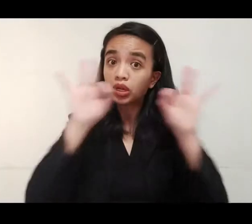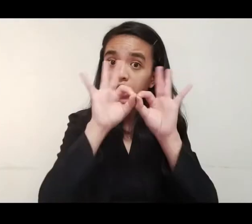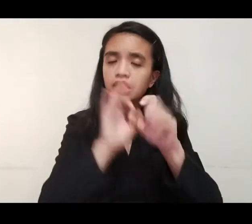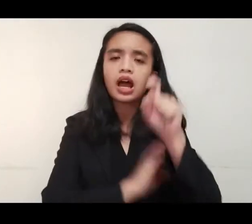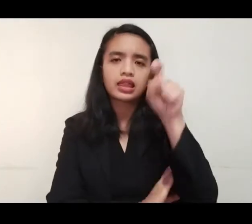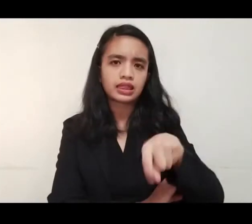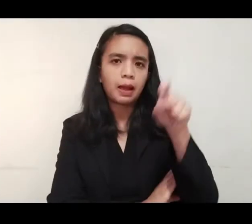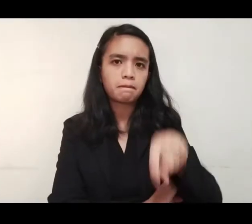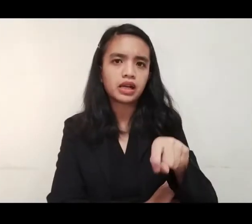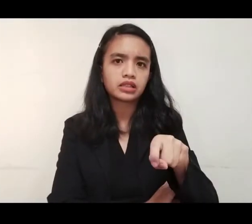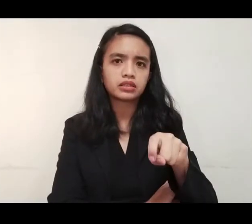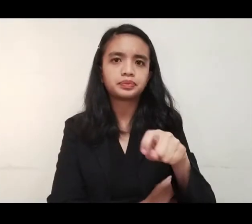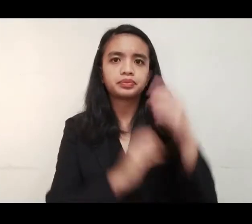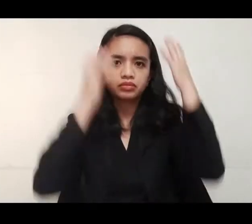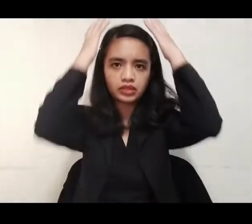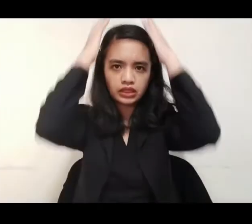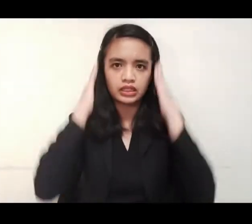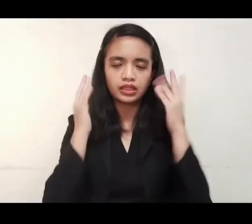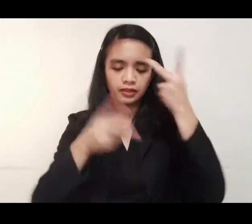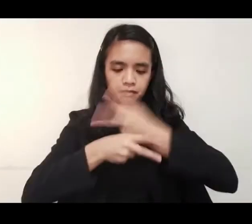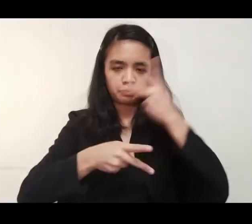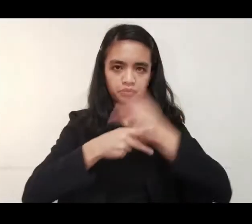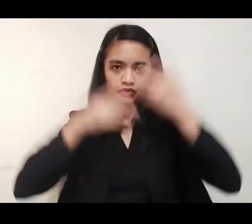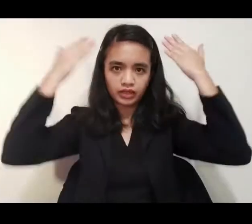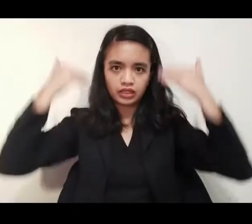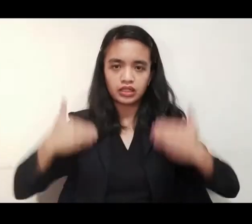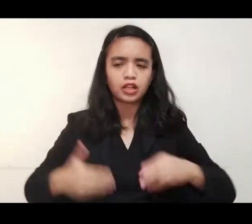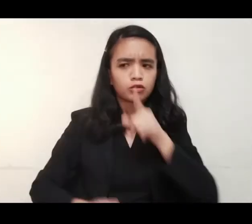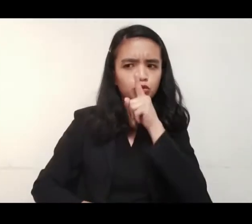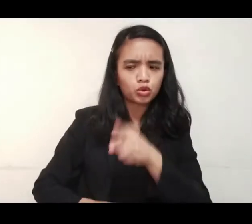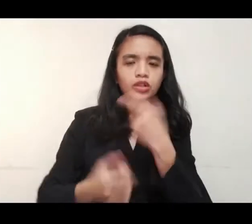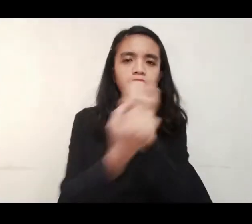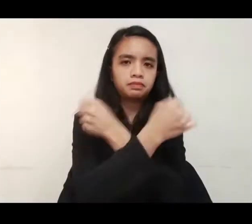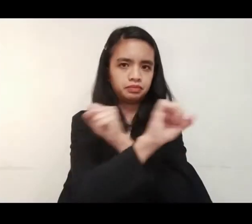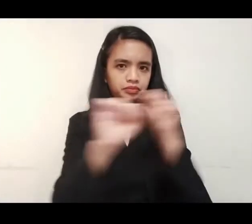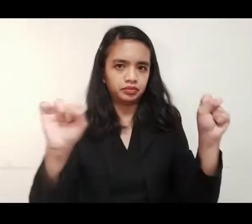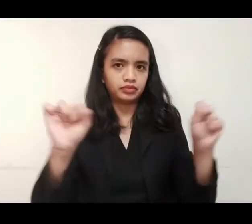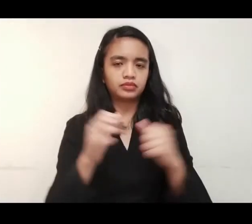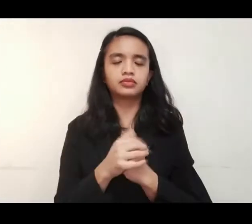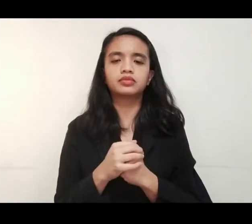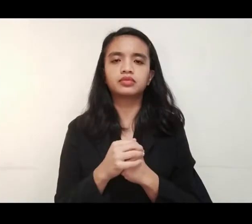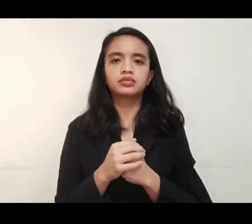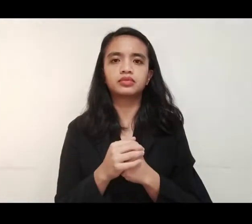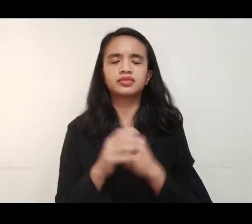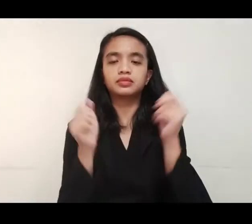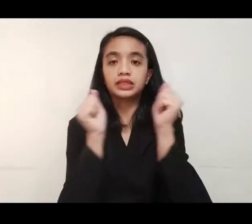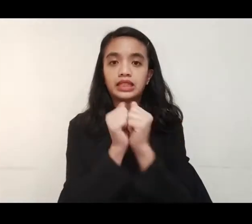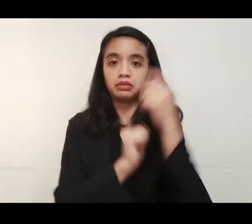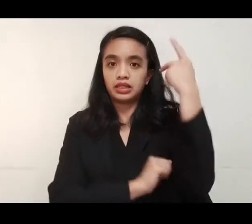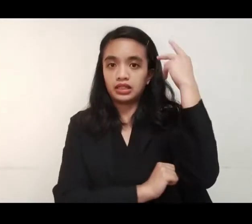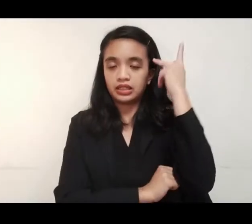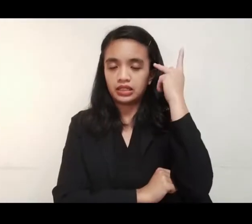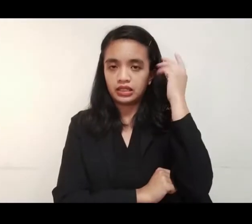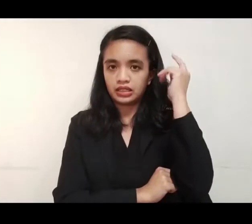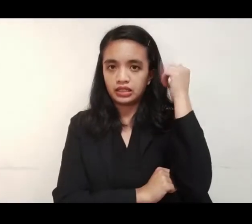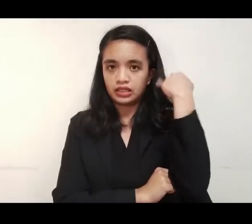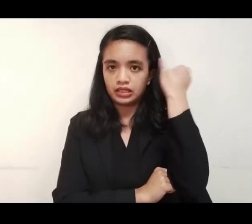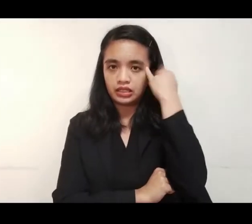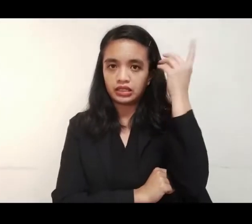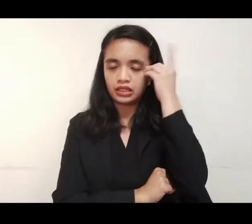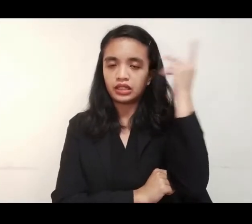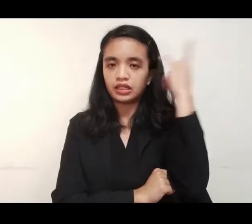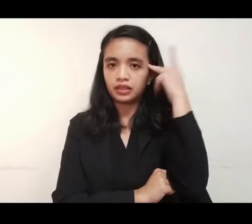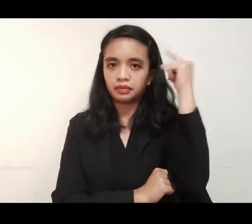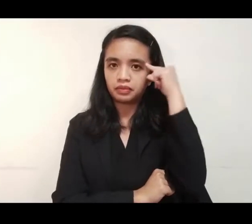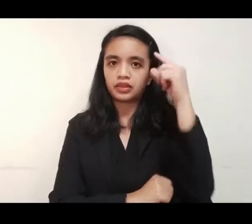Importante lang na dapat ayisot ng tamang mga protective gears upang masiguro ang kaligtasan. Kasama si Jing Dakana, King